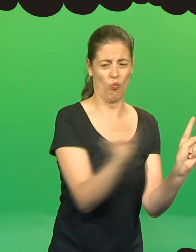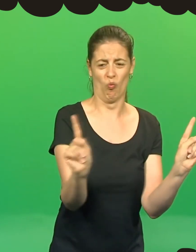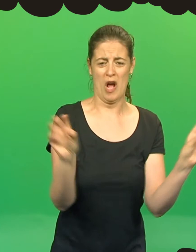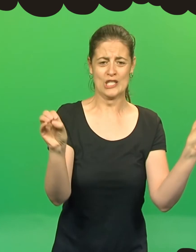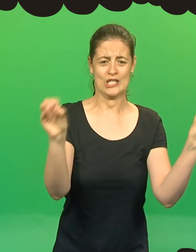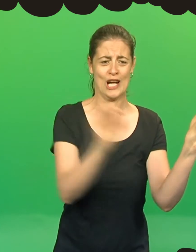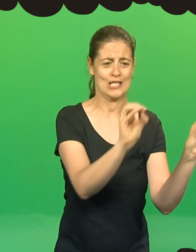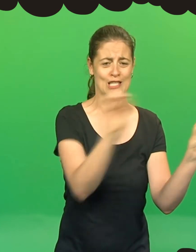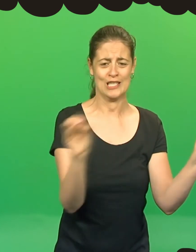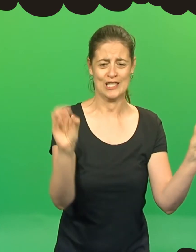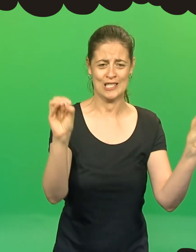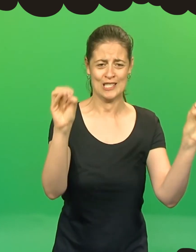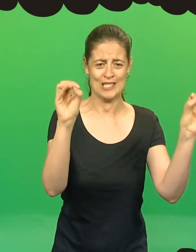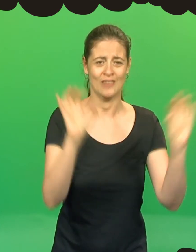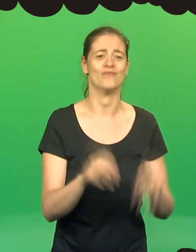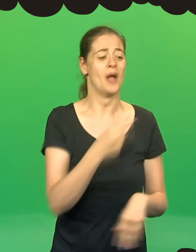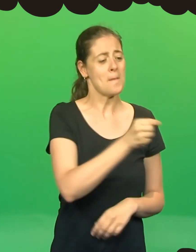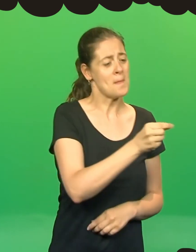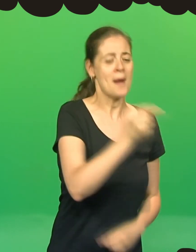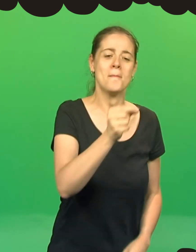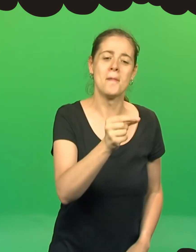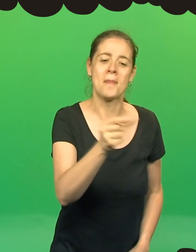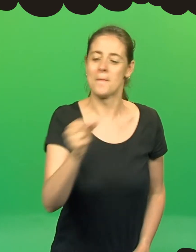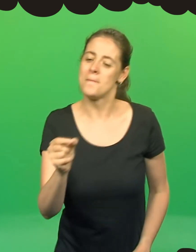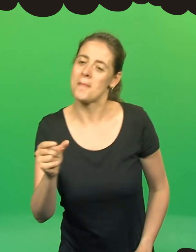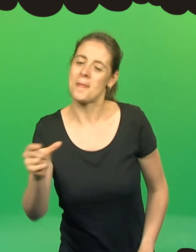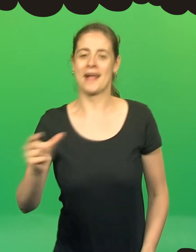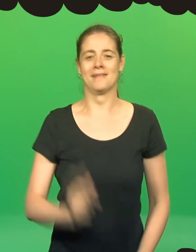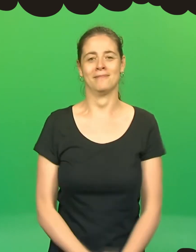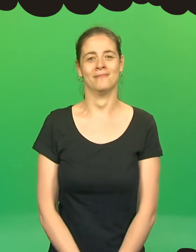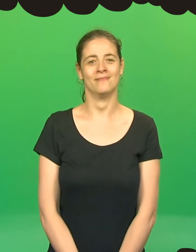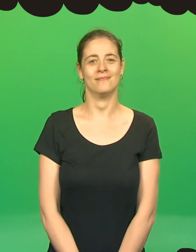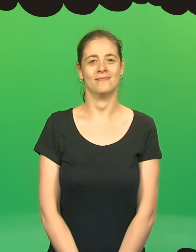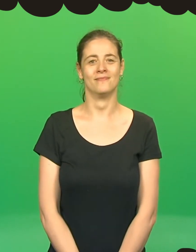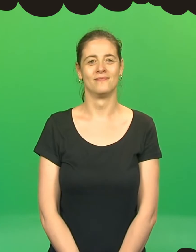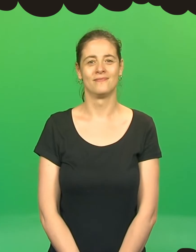Então, cada uma foi comer a sua ameixa. E estavam cada vez maiores.